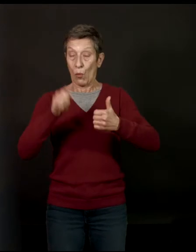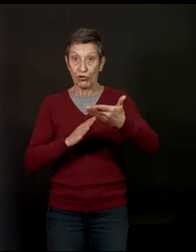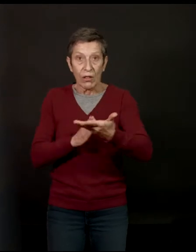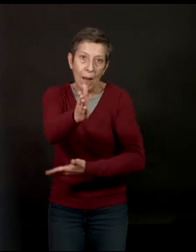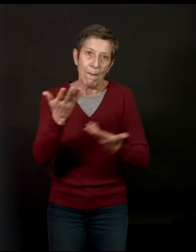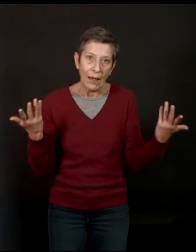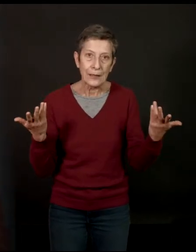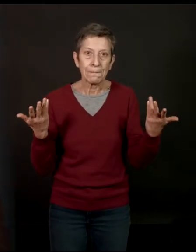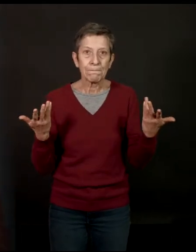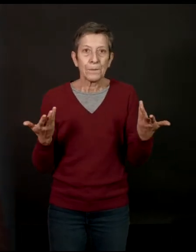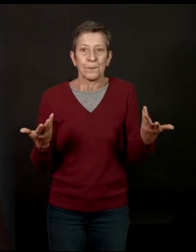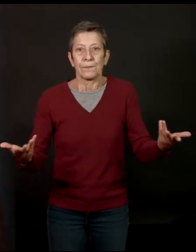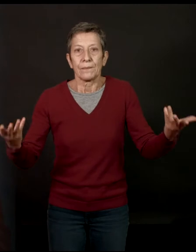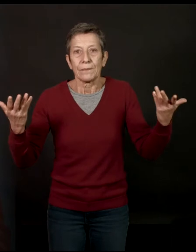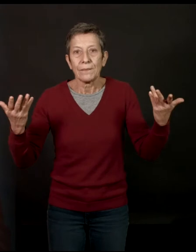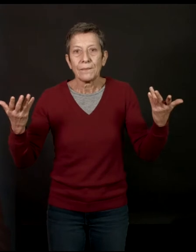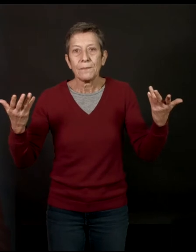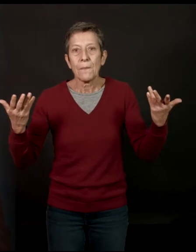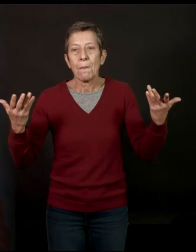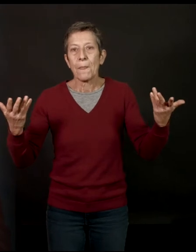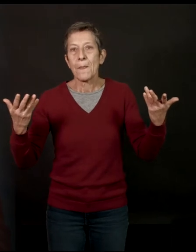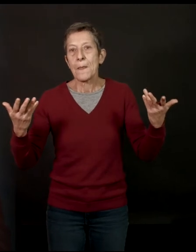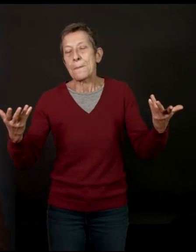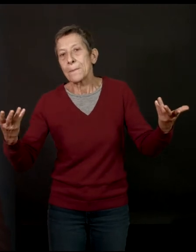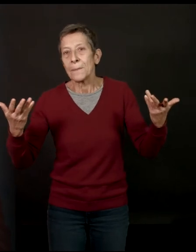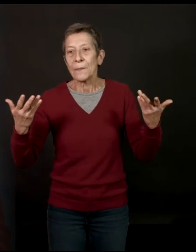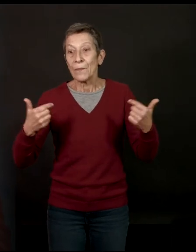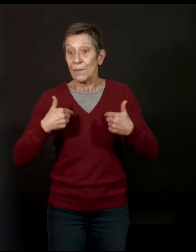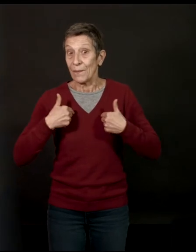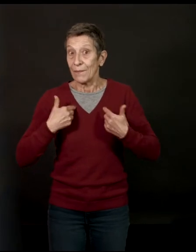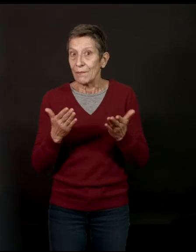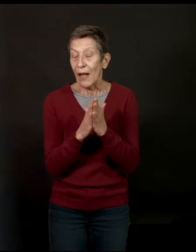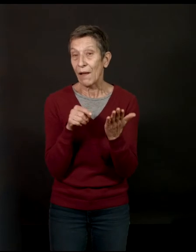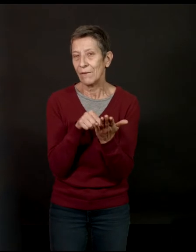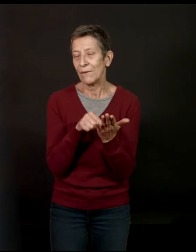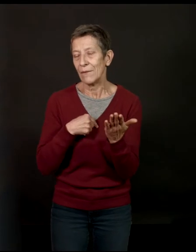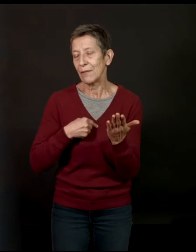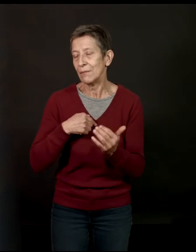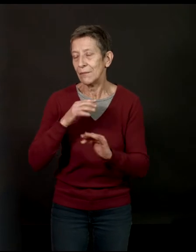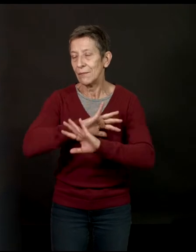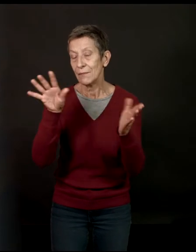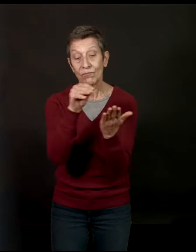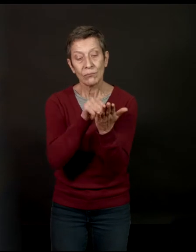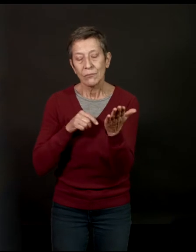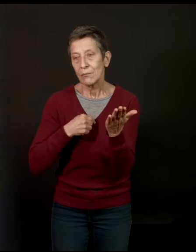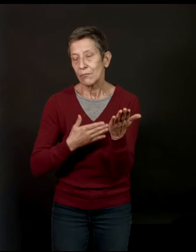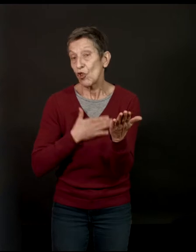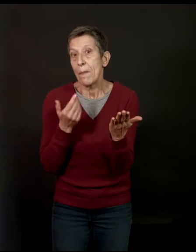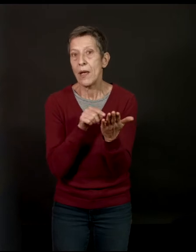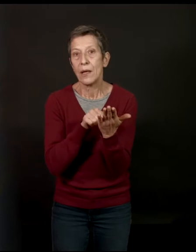faire face. Et chacun... Et alors là,'était... Pour moi, j'ai beaucoup aimé faire ce livre. Et ça a été un apprentissage